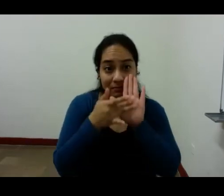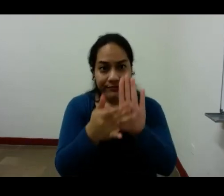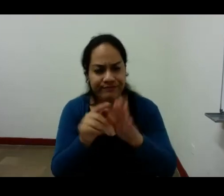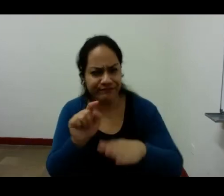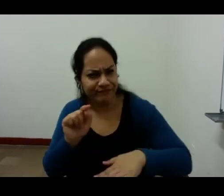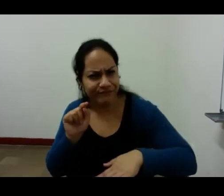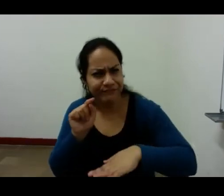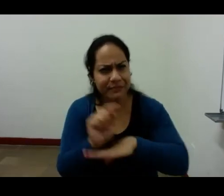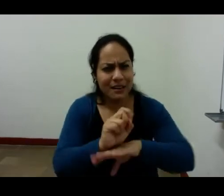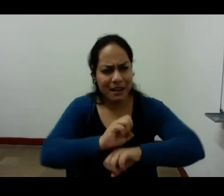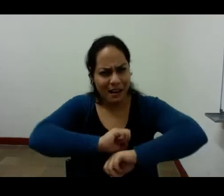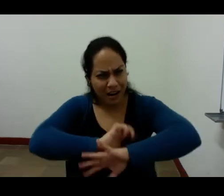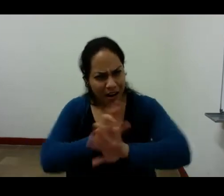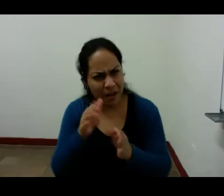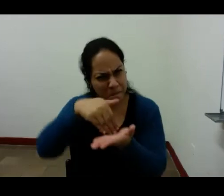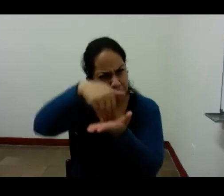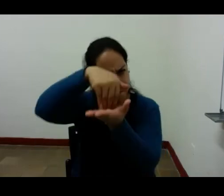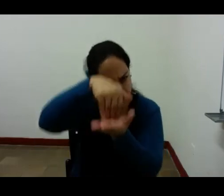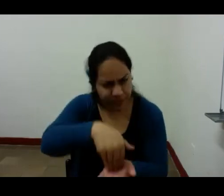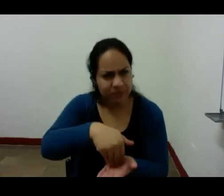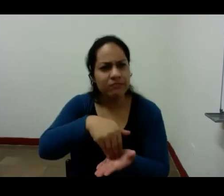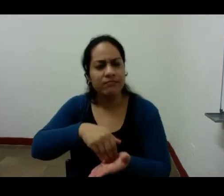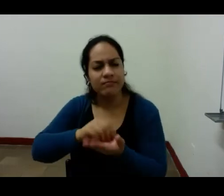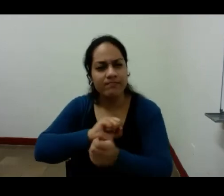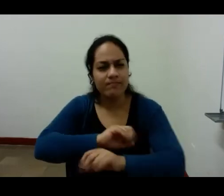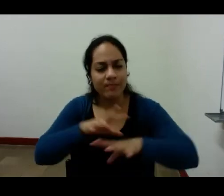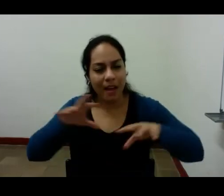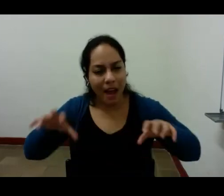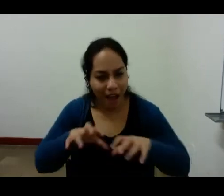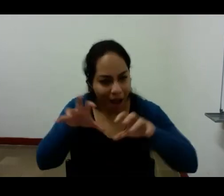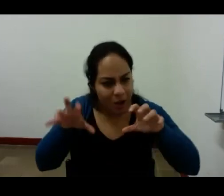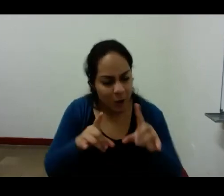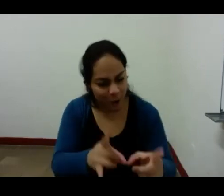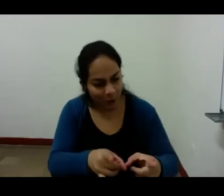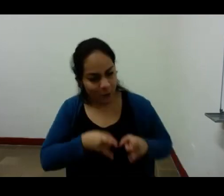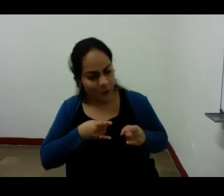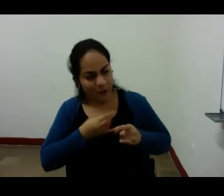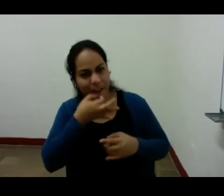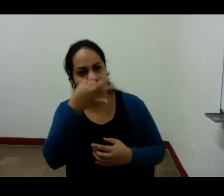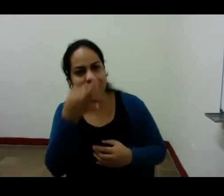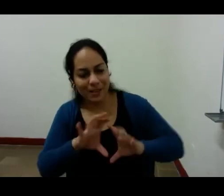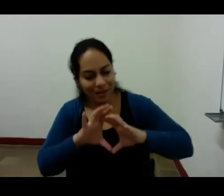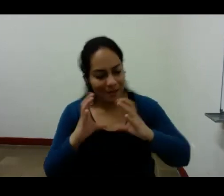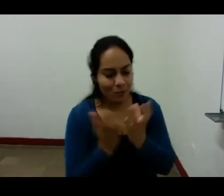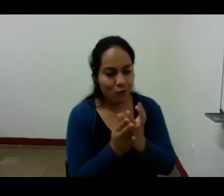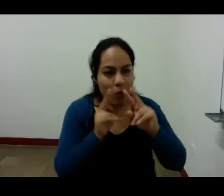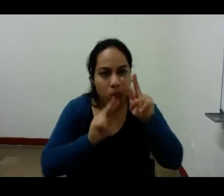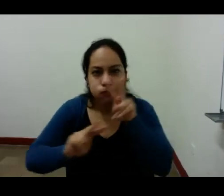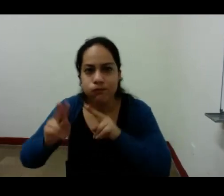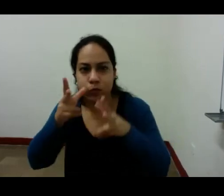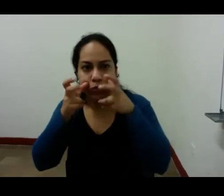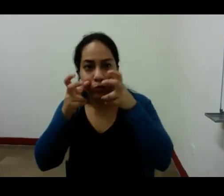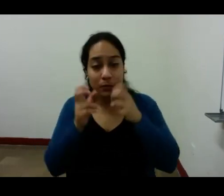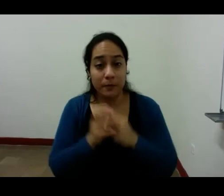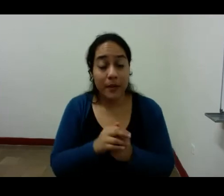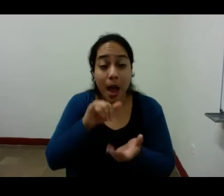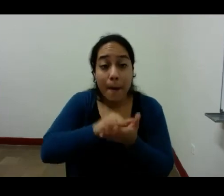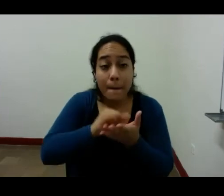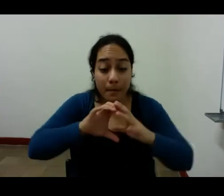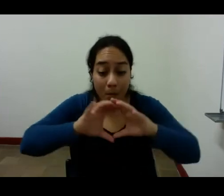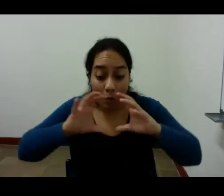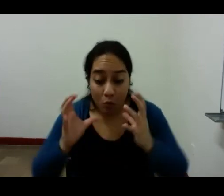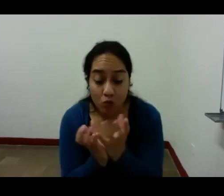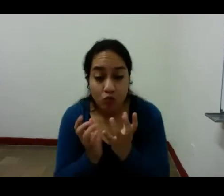contundente a la acción esencial del mundo en uno de ellos